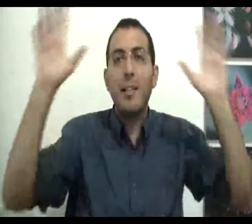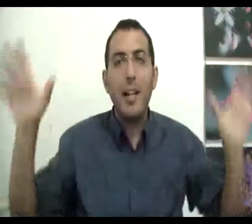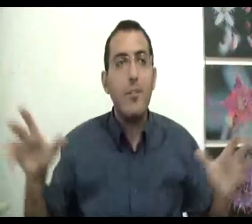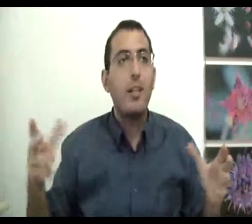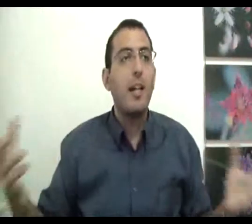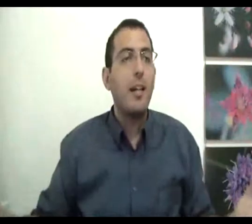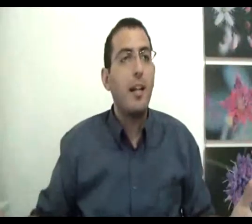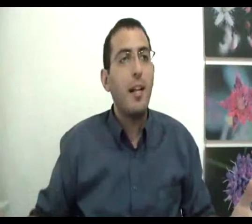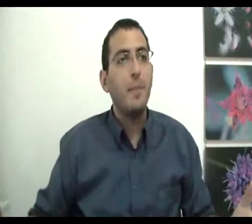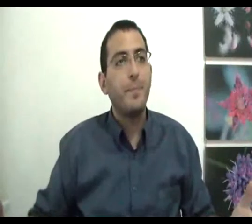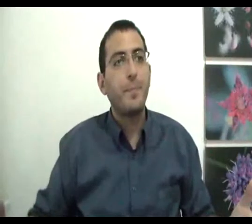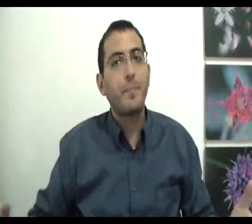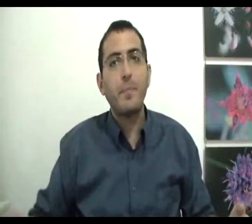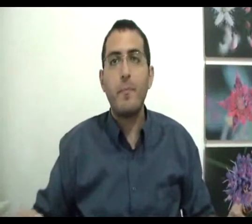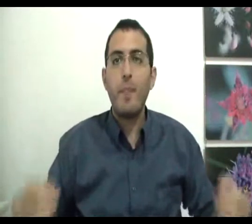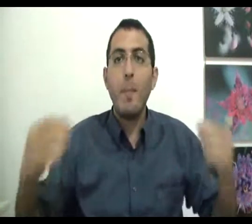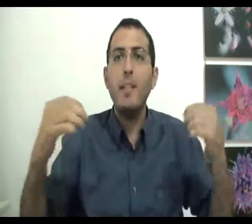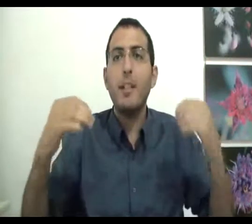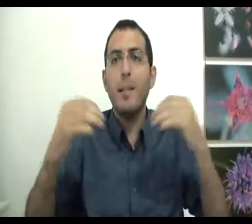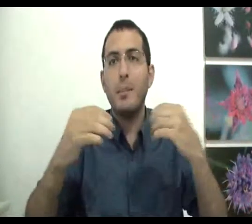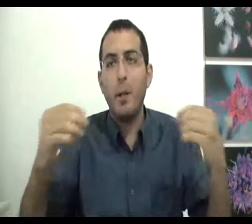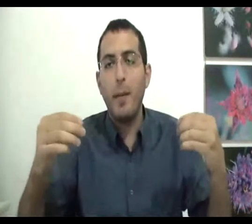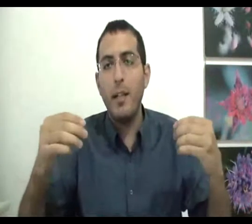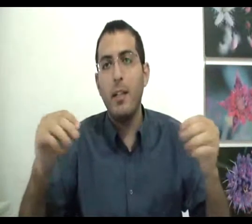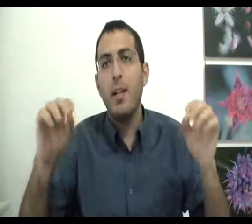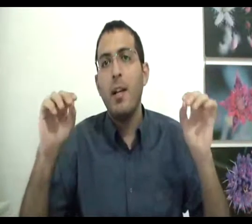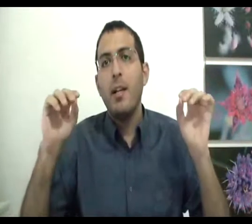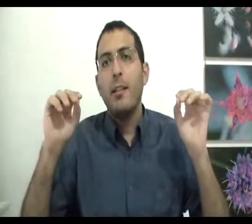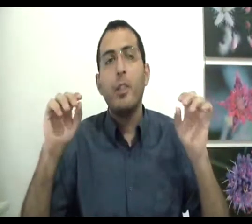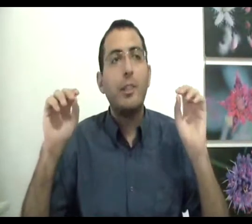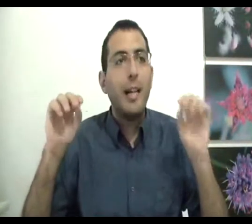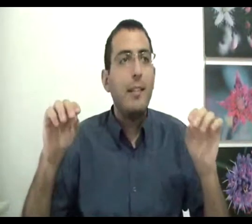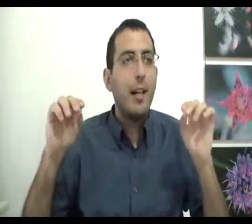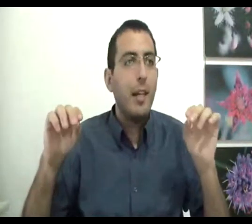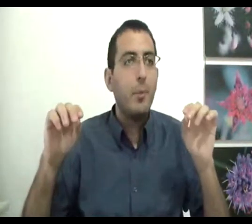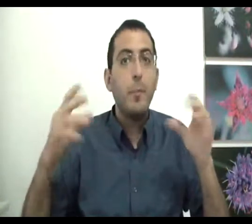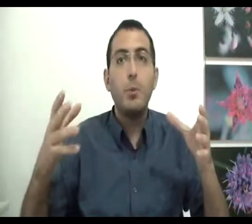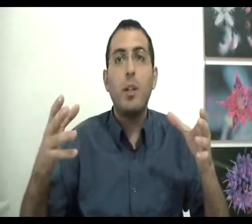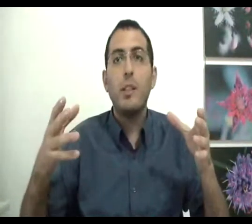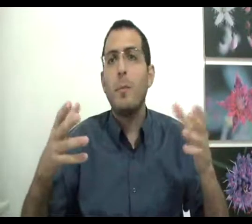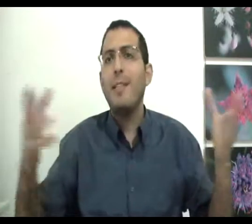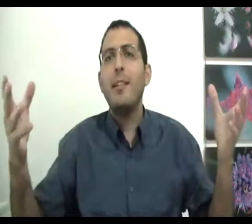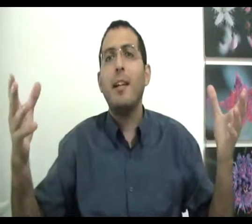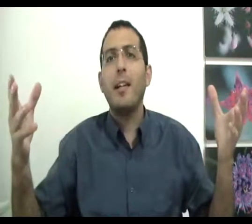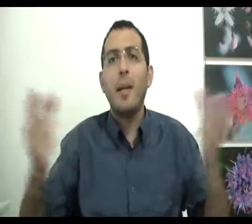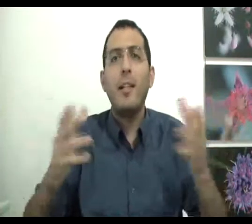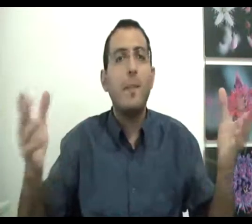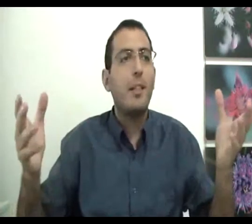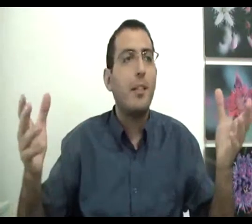הכללית של התהליך הכללי מה שאני בעצם בא לומר זה שתכלית החיים, שמישהו שואל את עצמו מה התכלית החיים, איך לדע מה התכלית